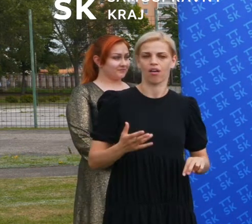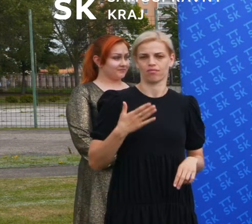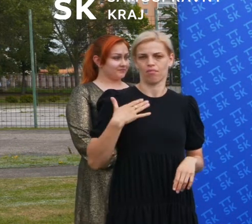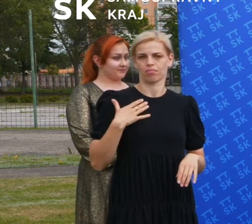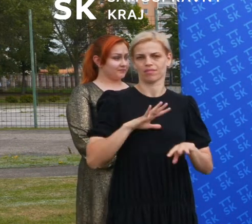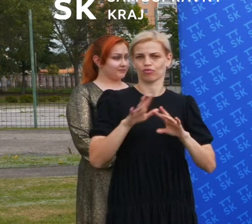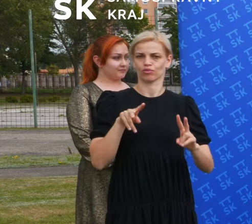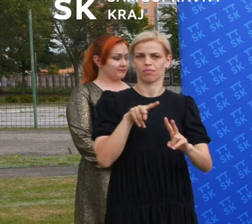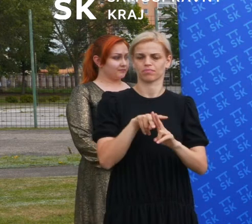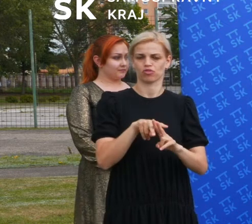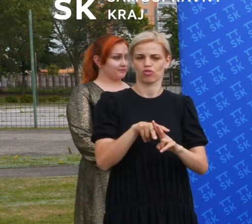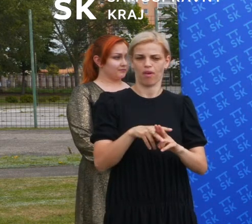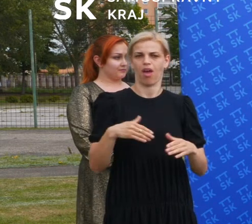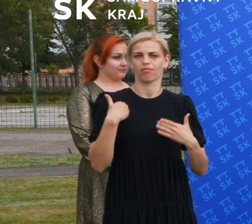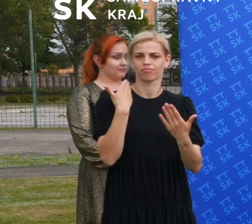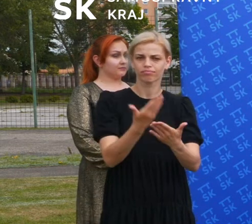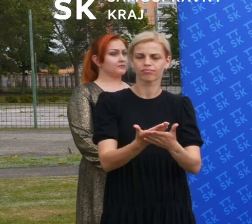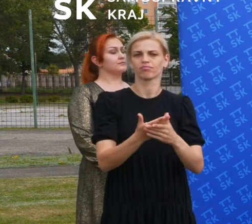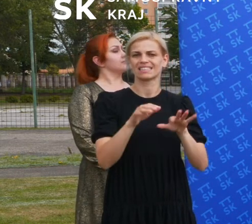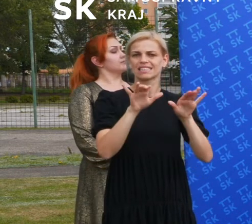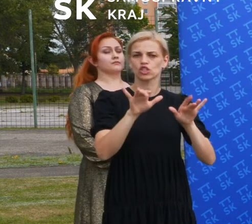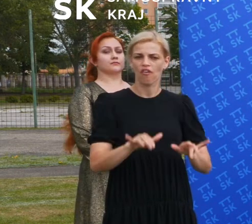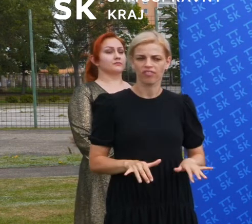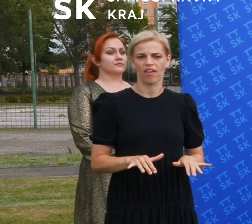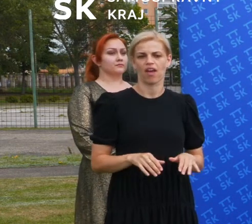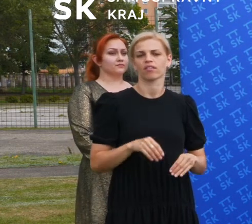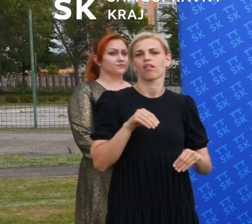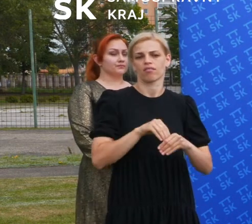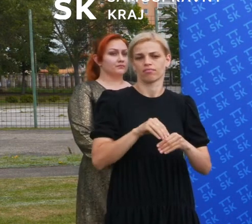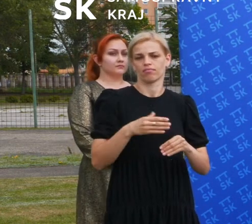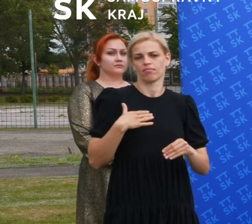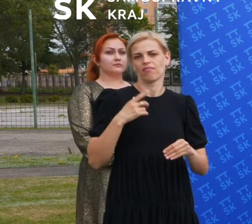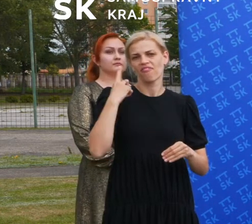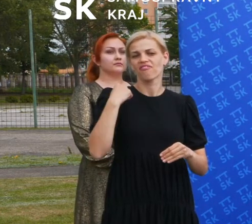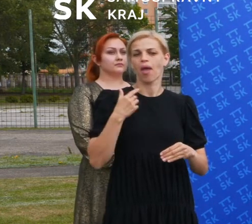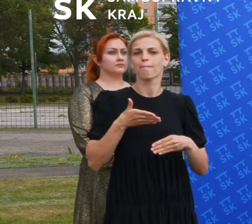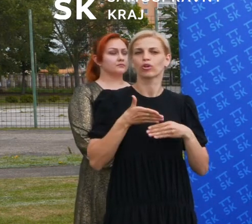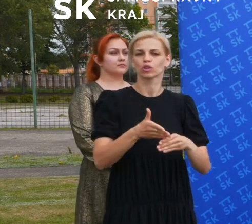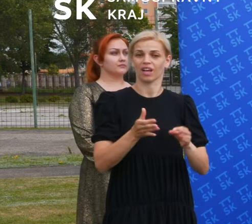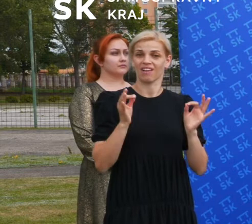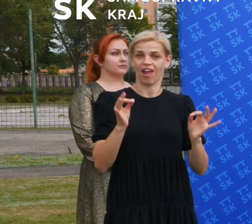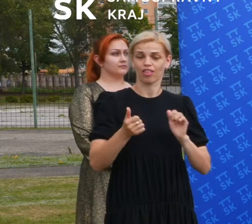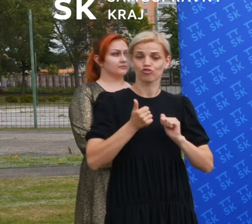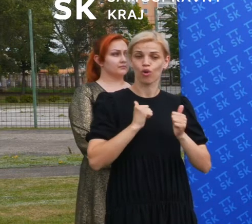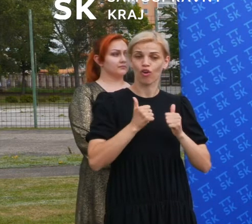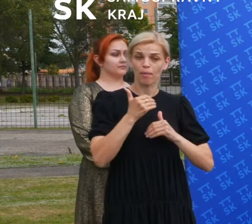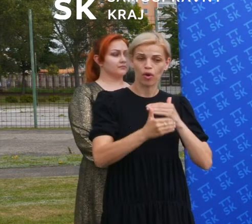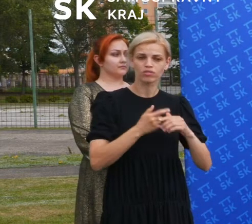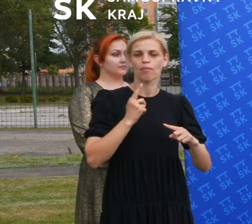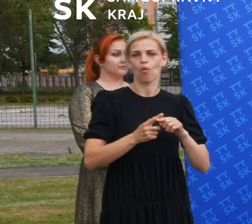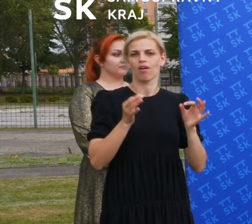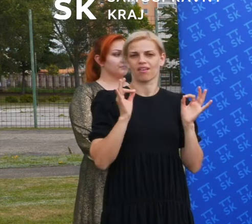dávali do takýchto akadémií a vedeli, že v takejto akadémii vieme poskytnúť jednak kvalitný športový proces a kvalitnú prípravu